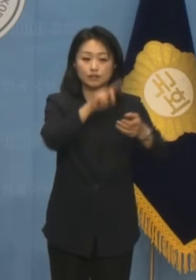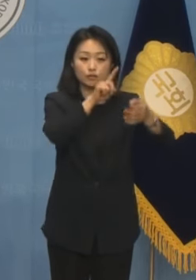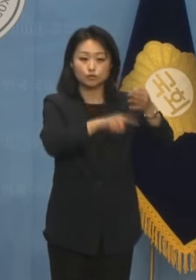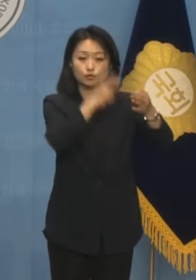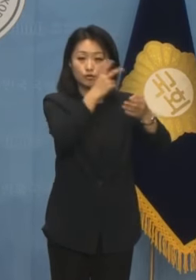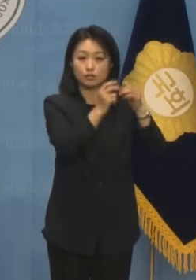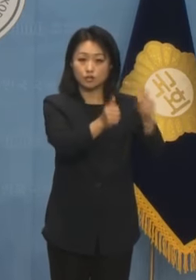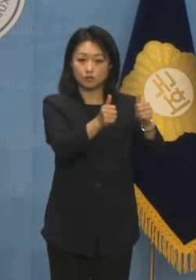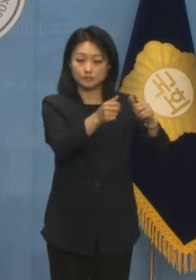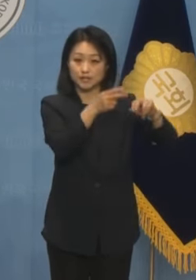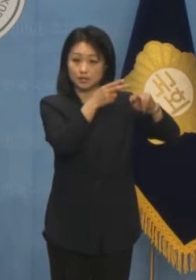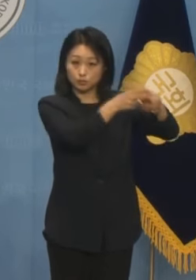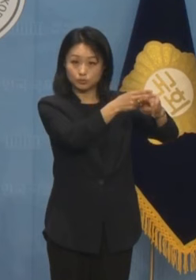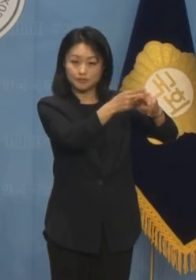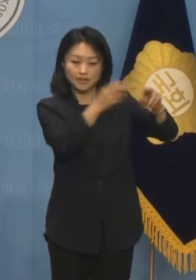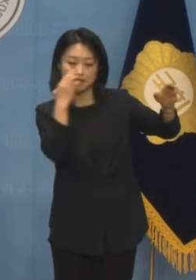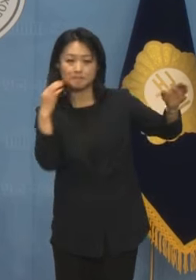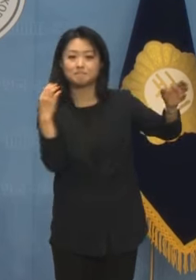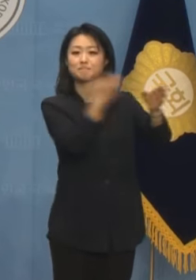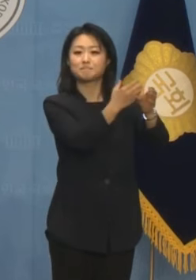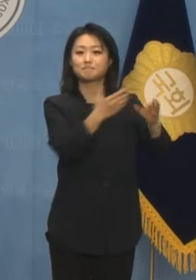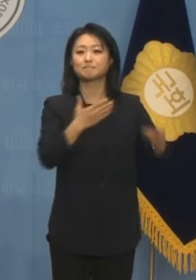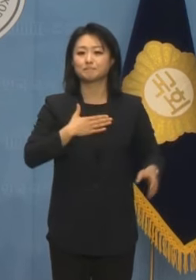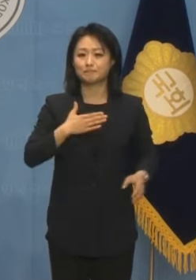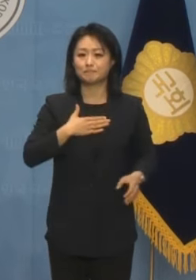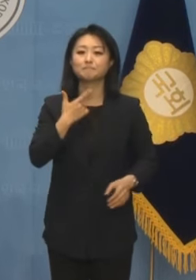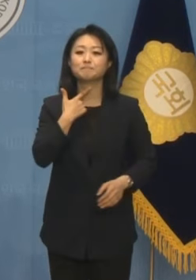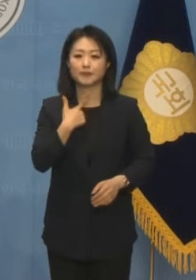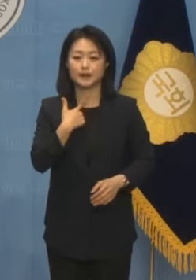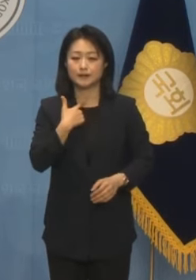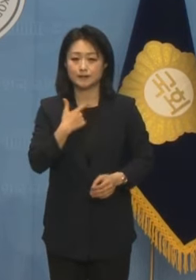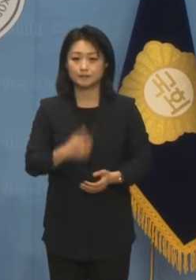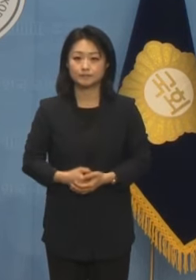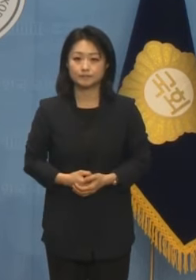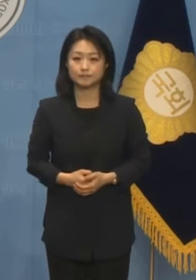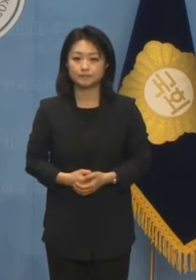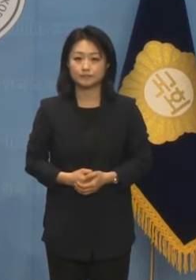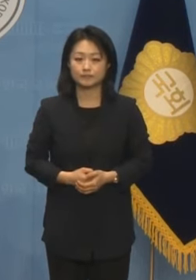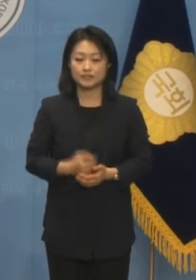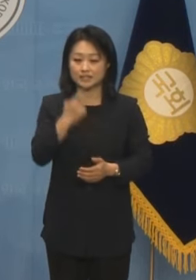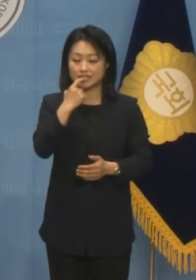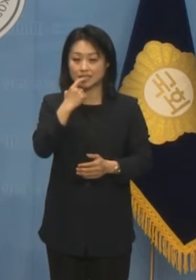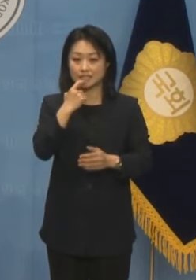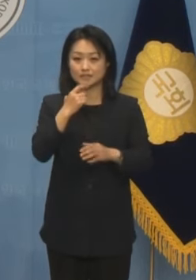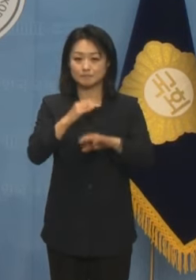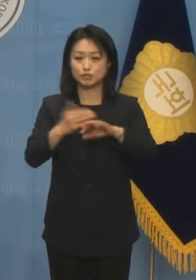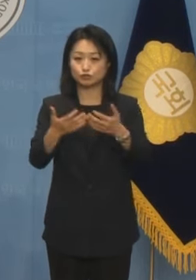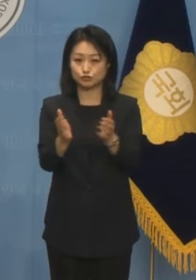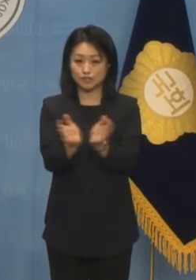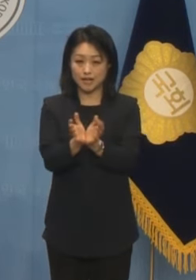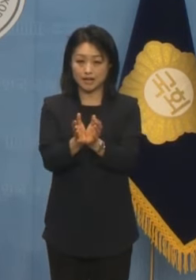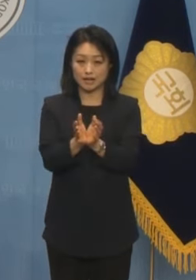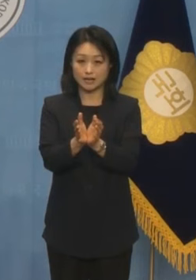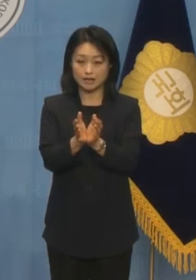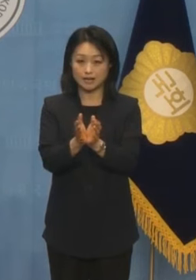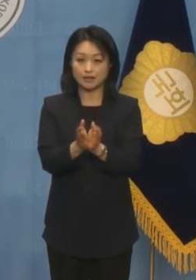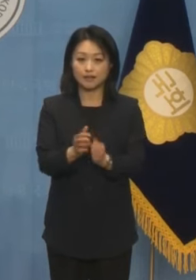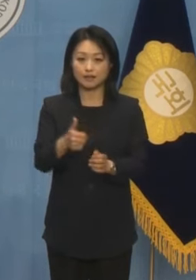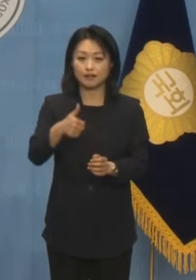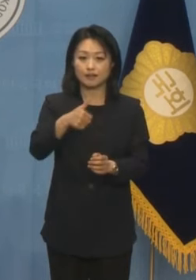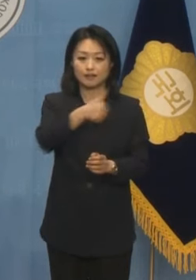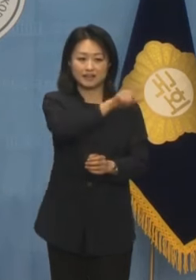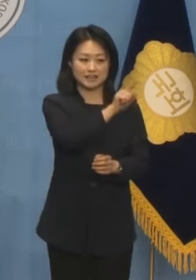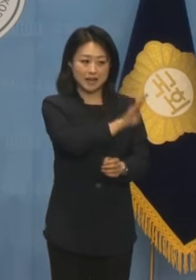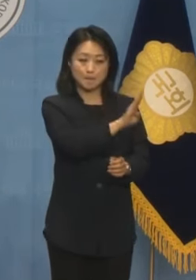역사 구태했다에 맞서 싸웠듯 주저하지 않겠습니다. 민주당 최고의 민생 브랜드인 갑의 횡포를 맞고